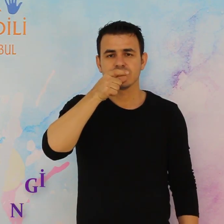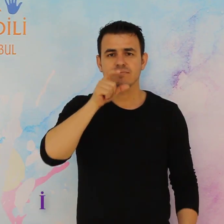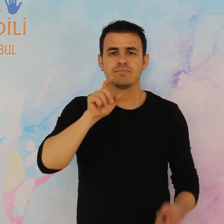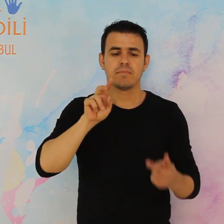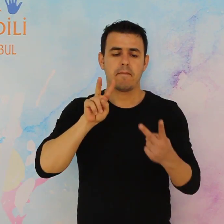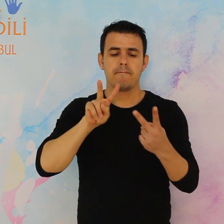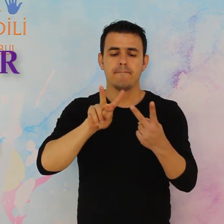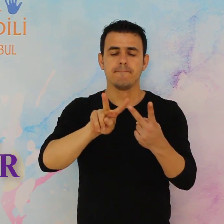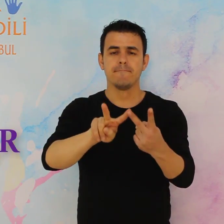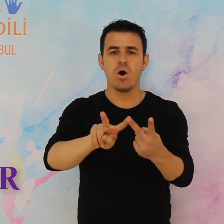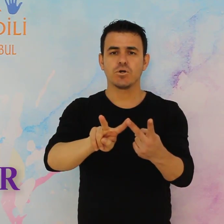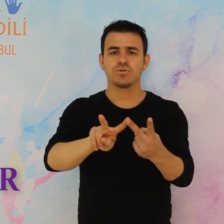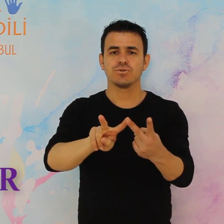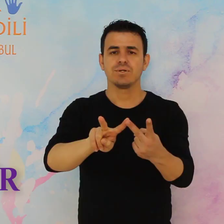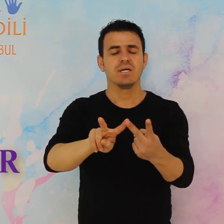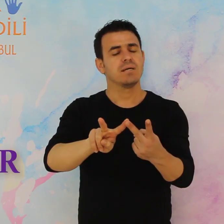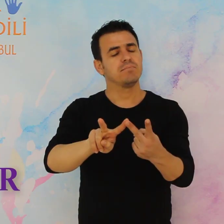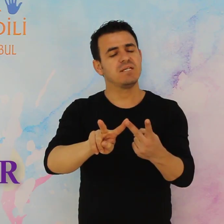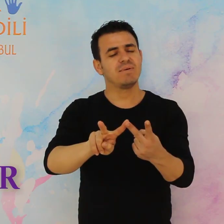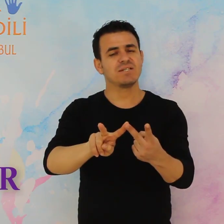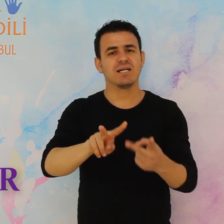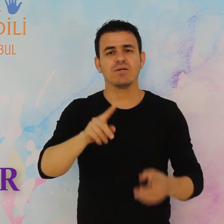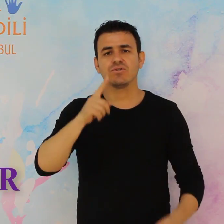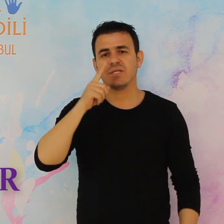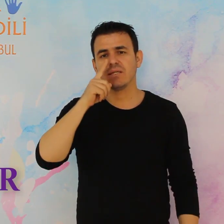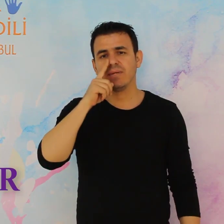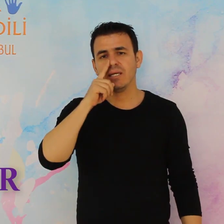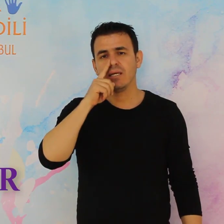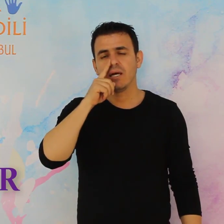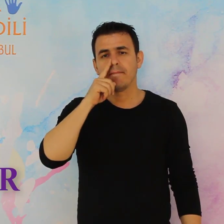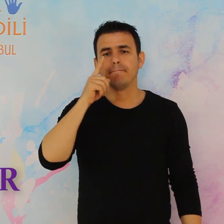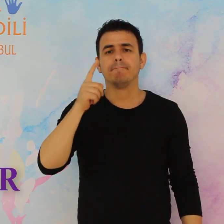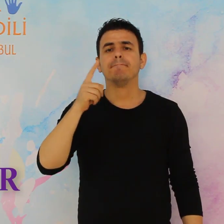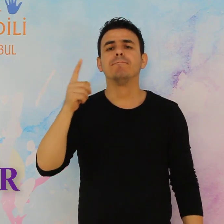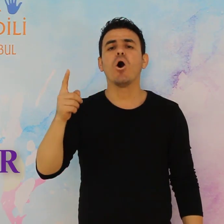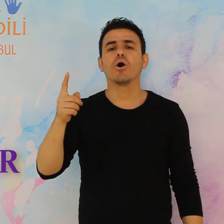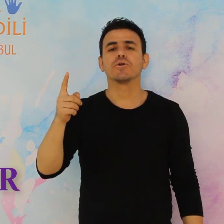mor bir başka gösterimi mor